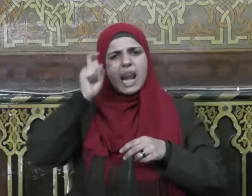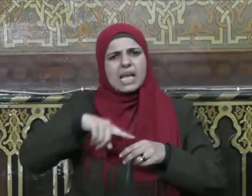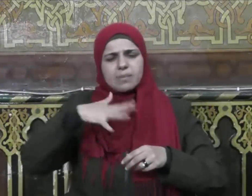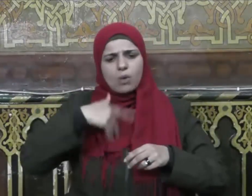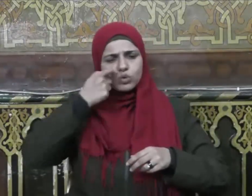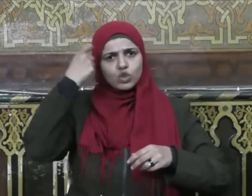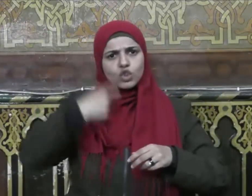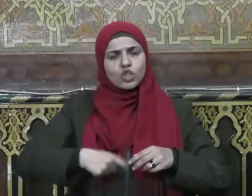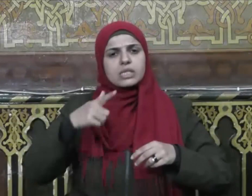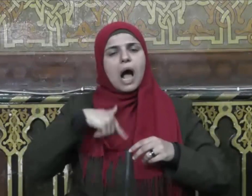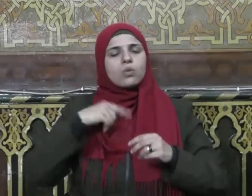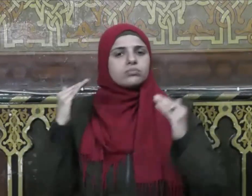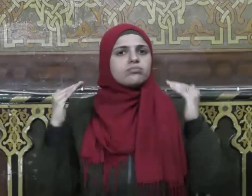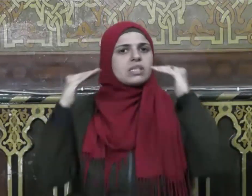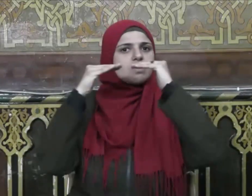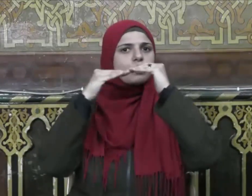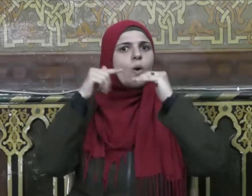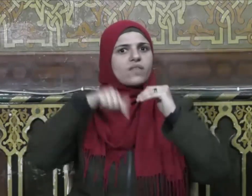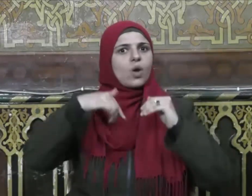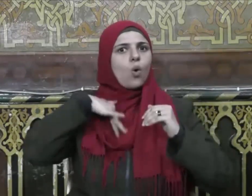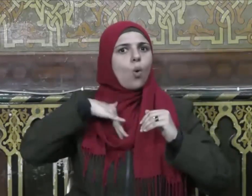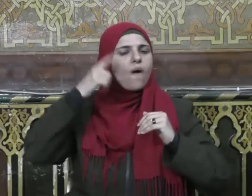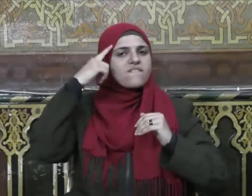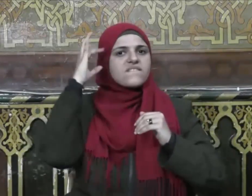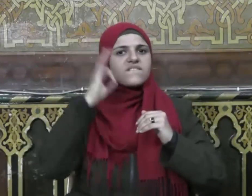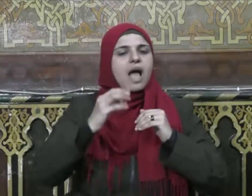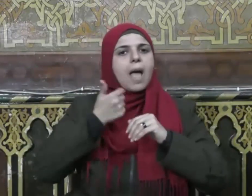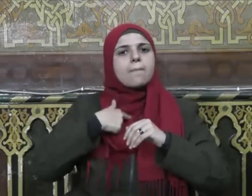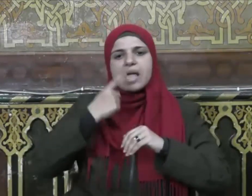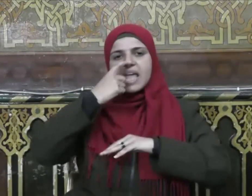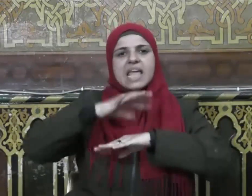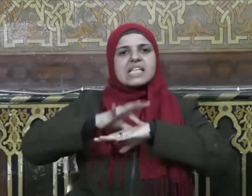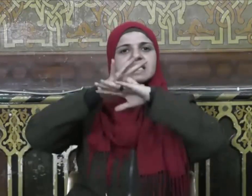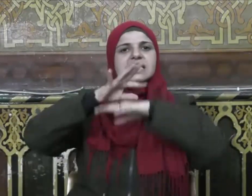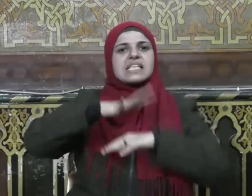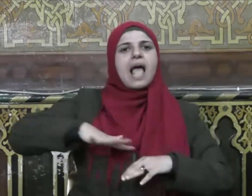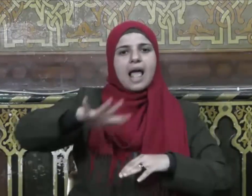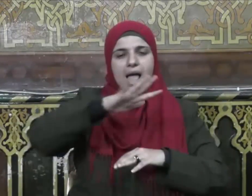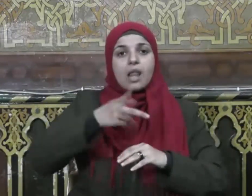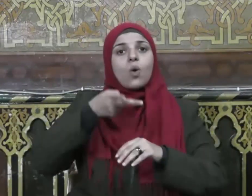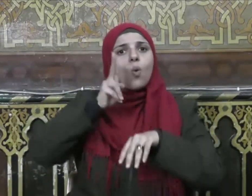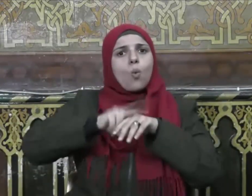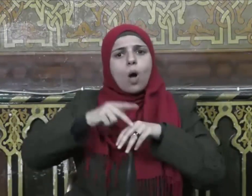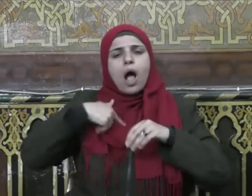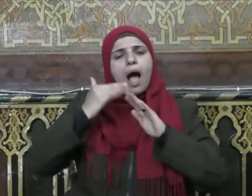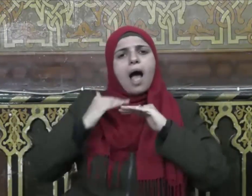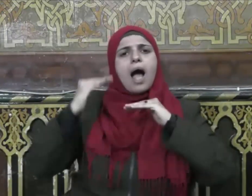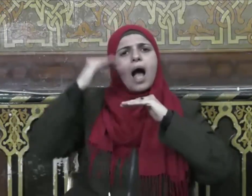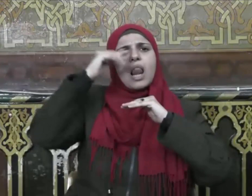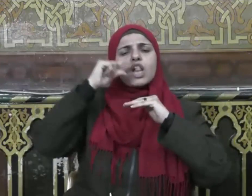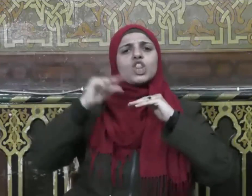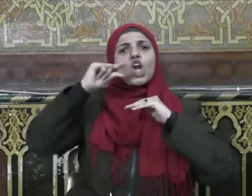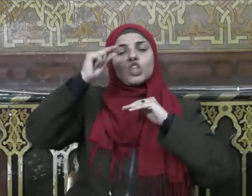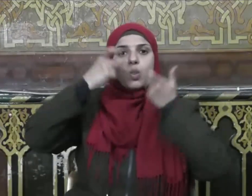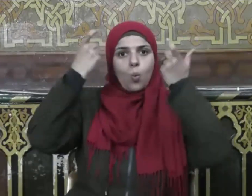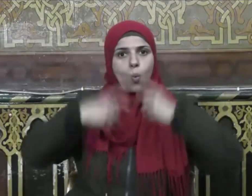سوية تتسم بأسمى معاني الإنسانية وأعلى درجات الوطنية حتى